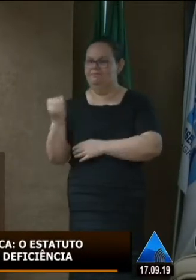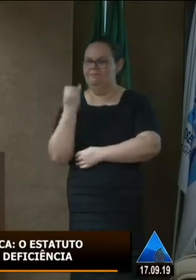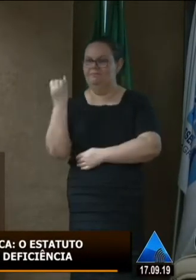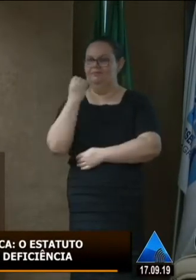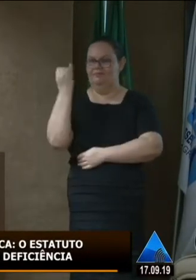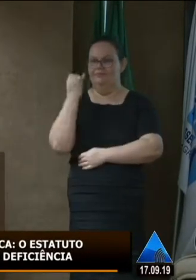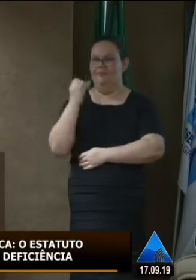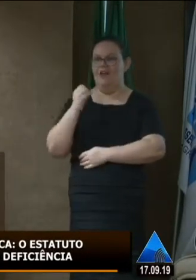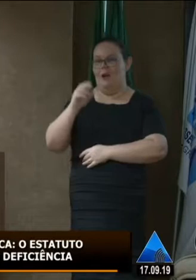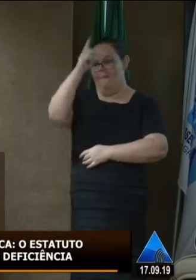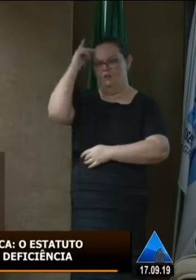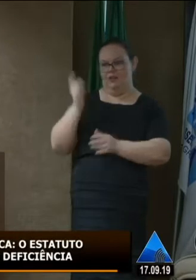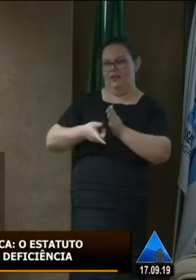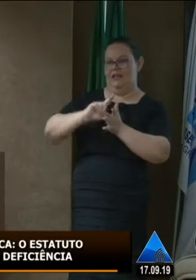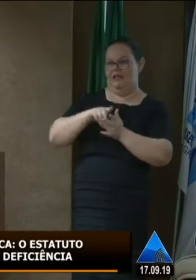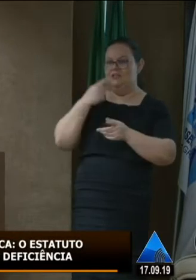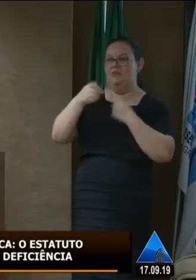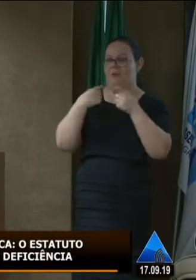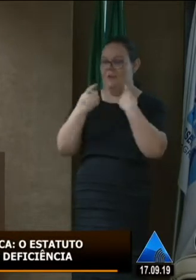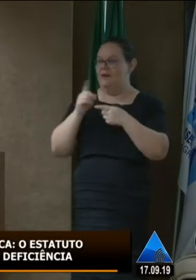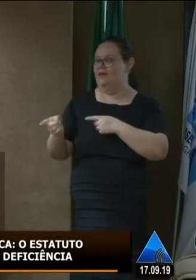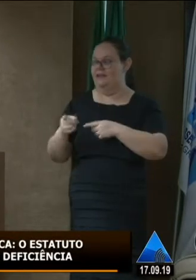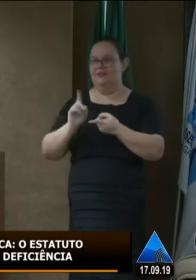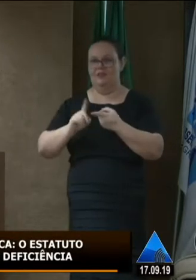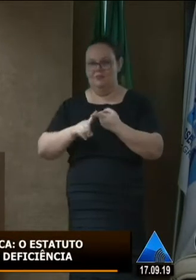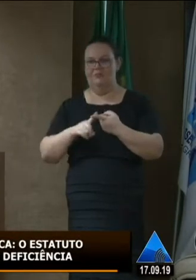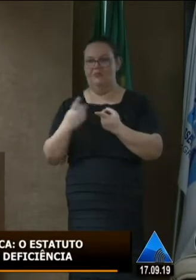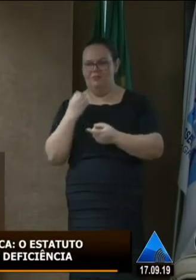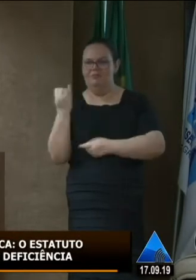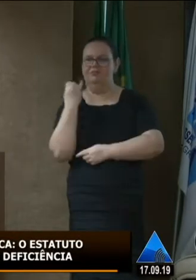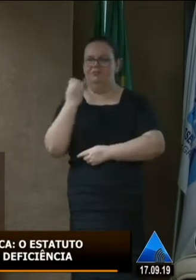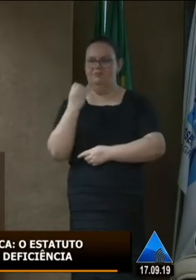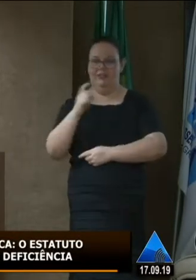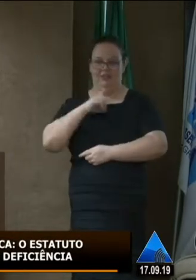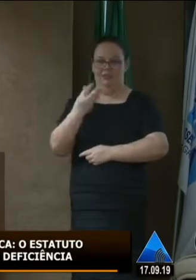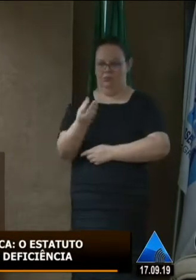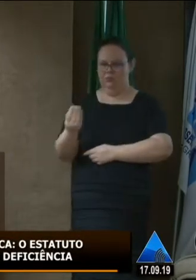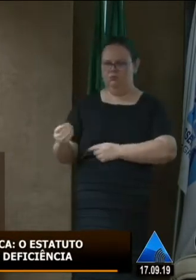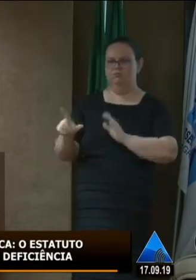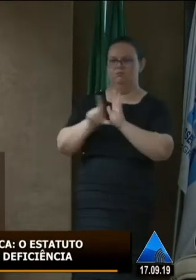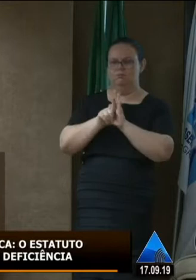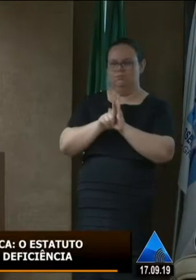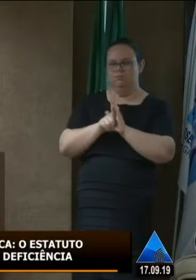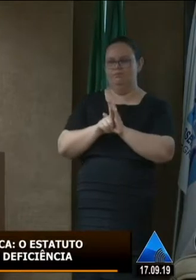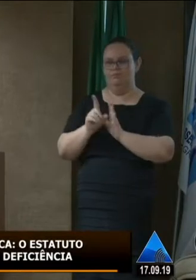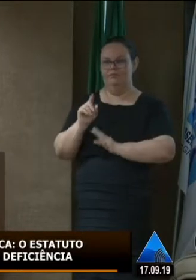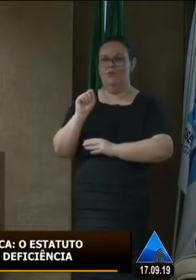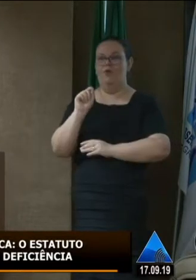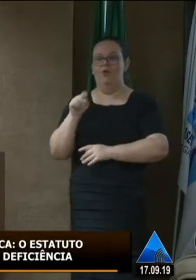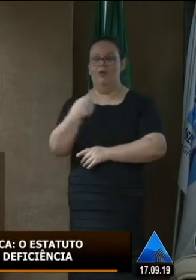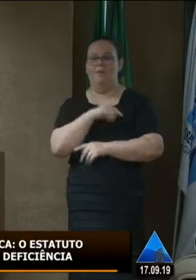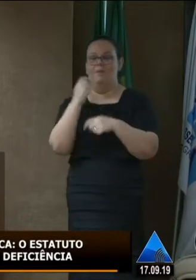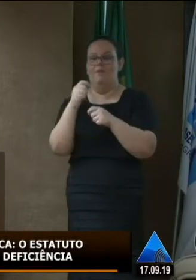antecederam, existem muitas leis. O que nós precisamos realmente fazer é a coisa acontecer.